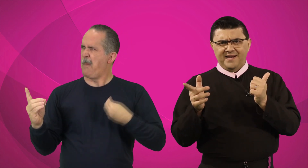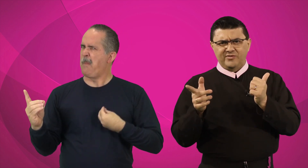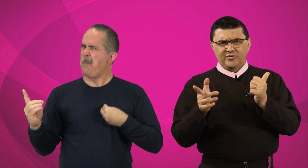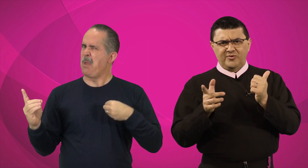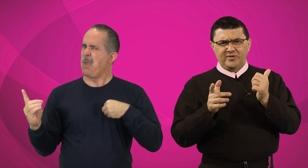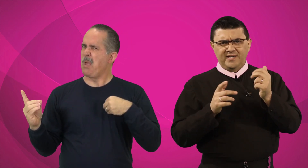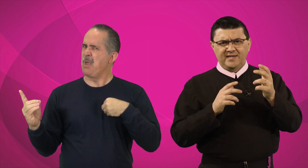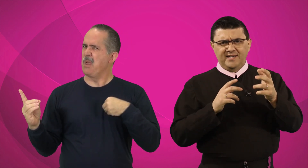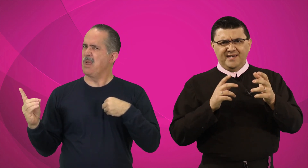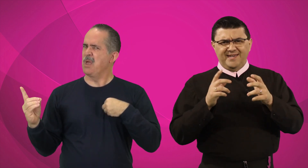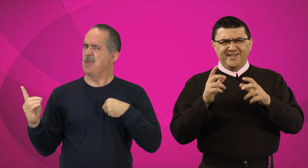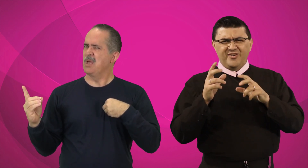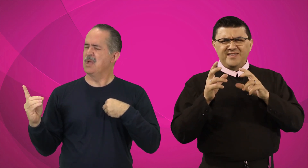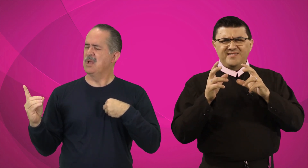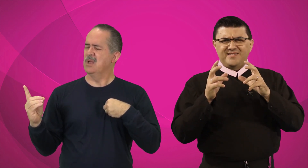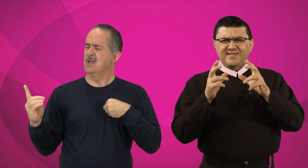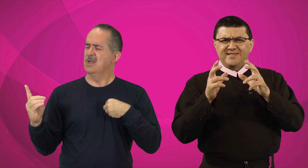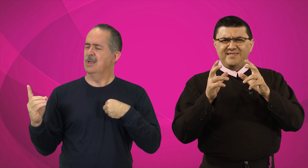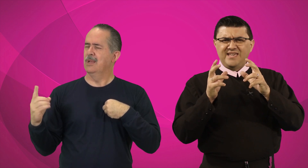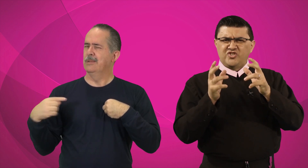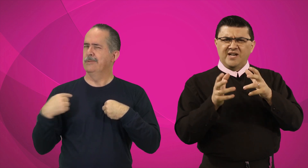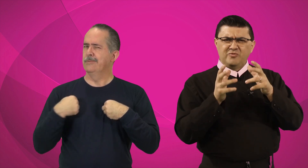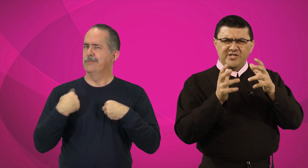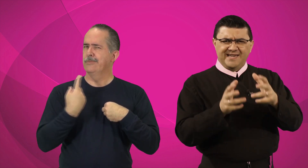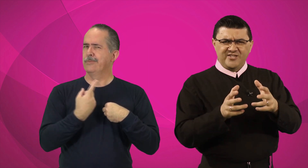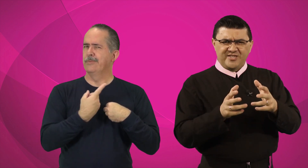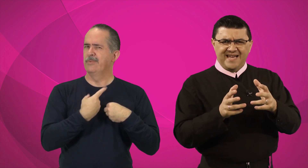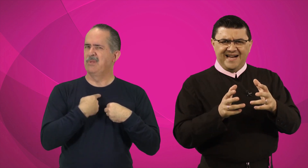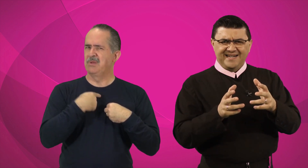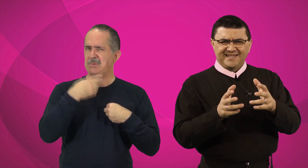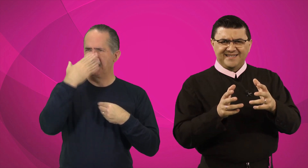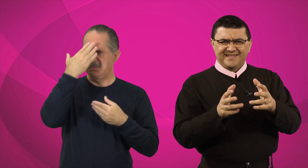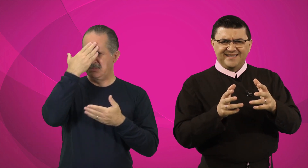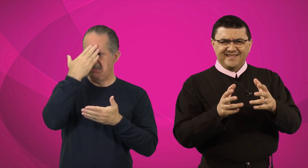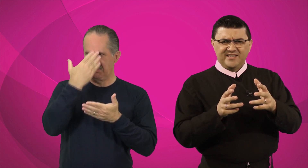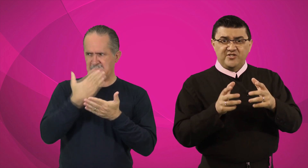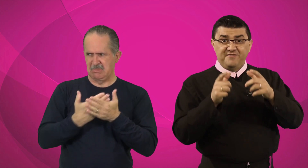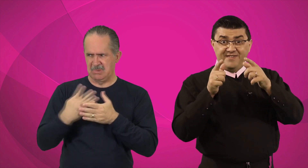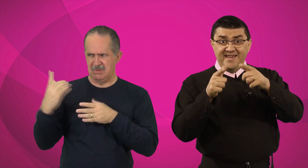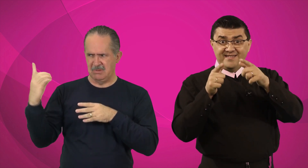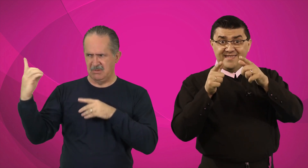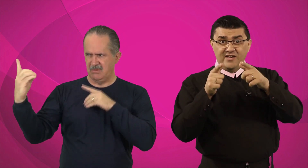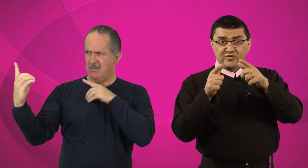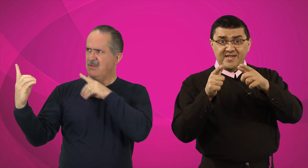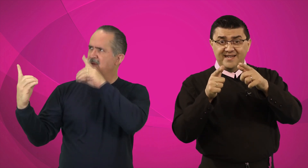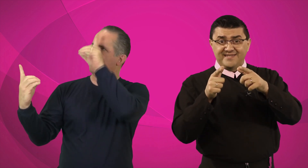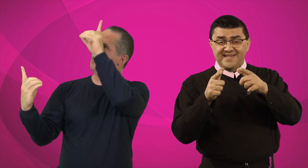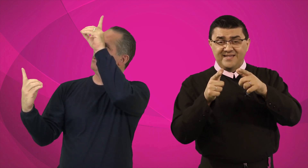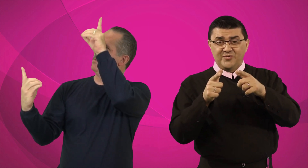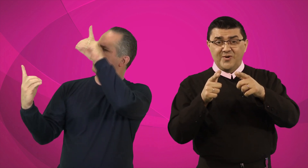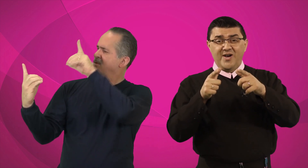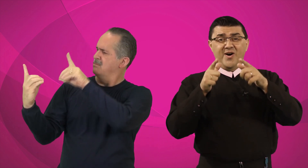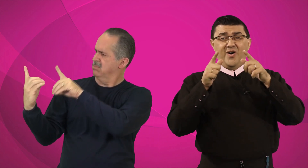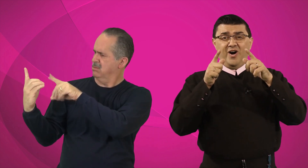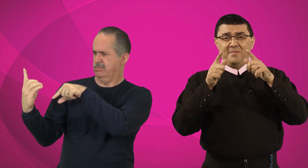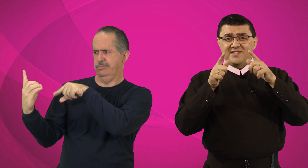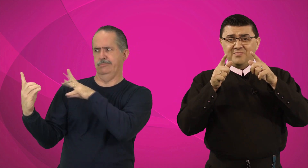pecadora. E nós deixamos de acreditar, de ver Deus realizando obras